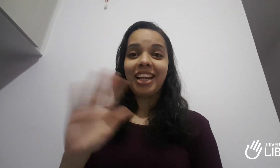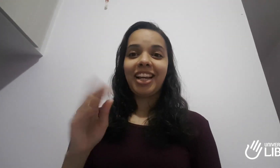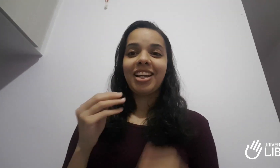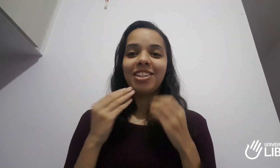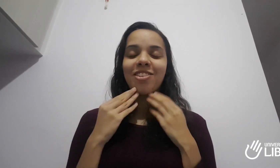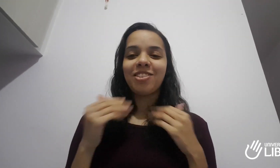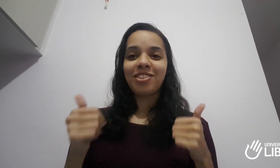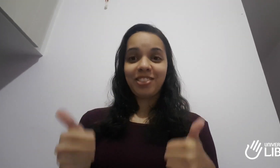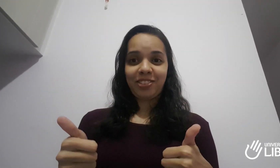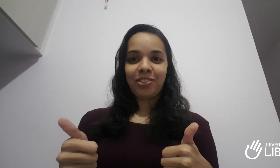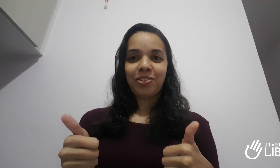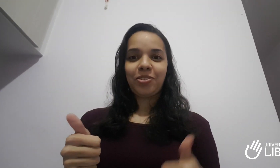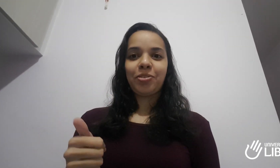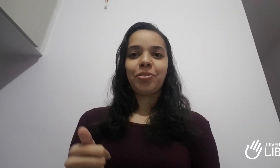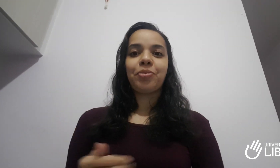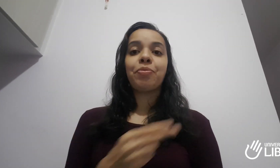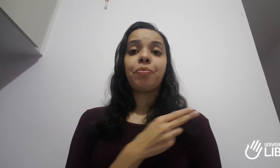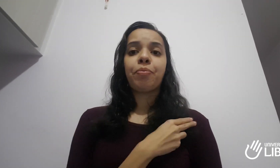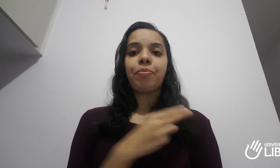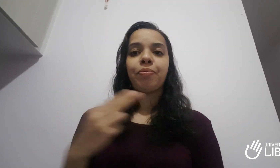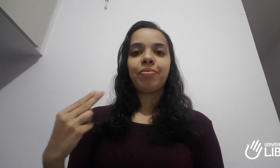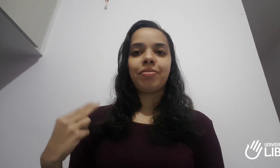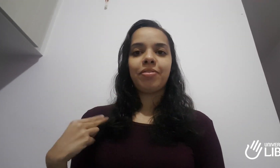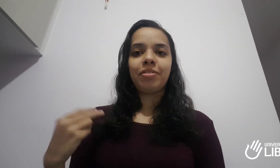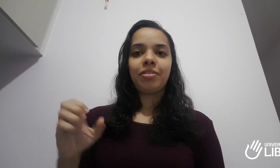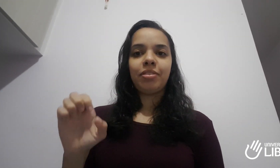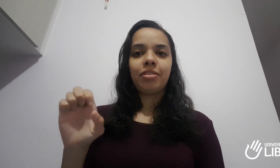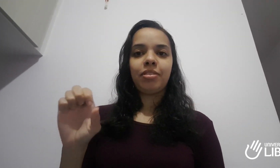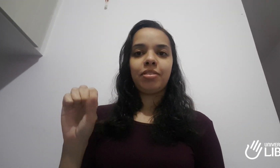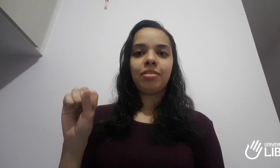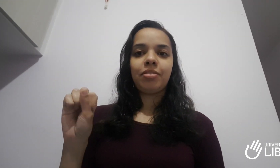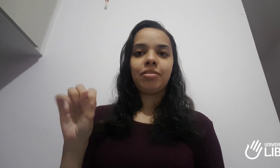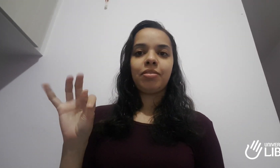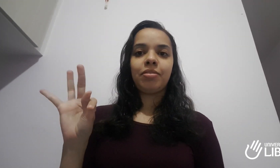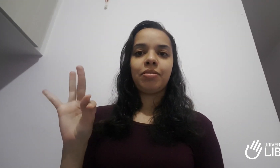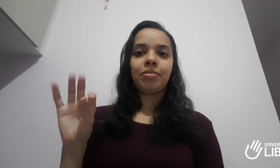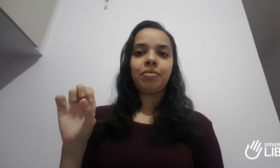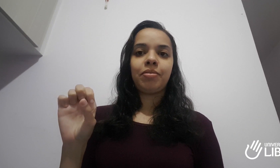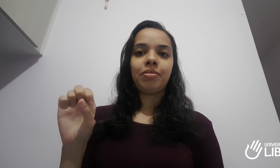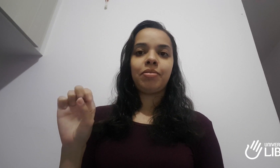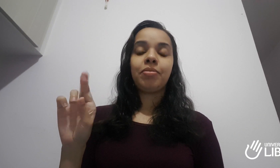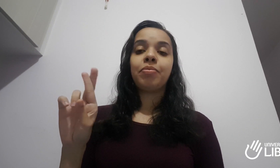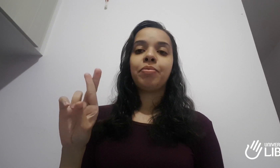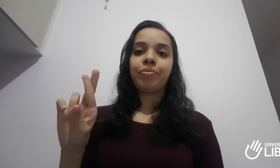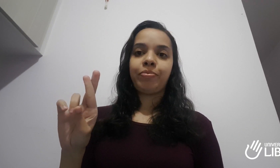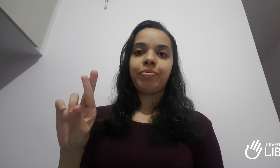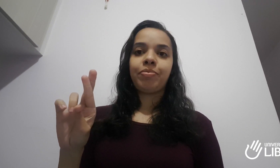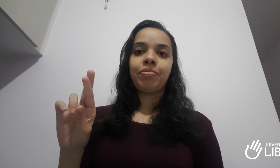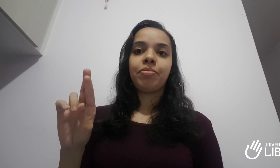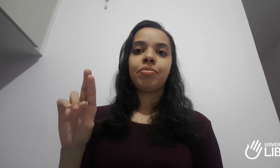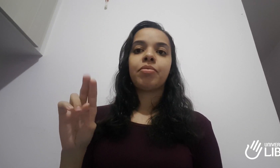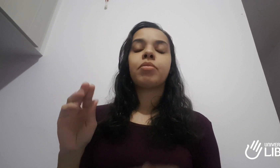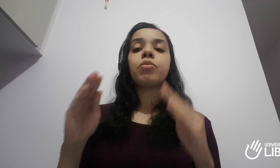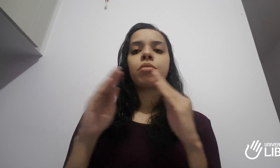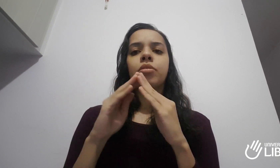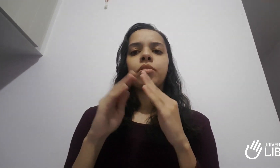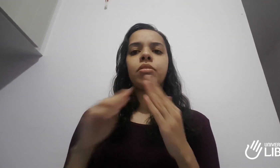Olá, tudo bem? O meu nome é Esther e eu moro aqui